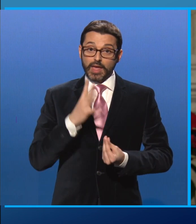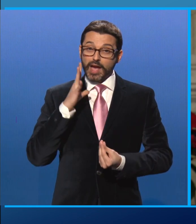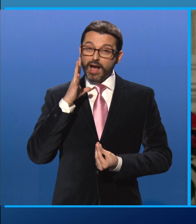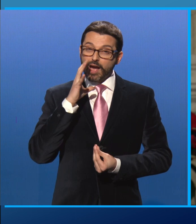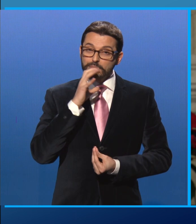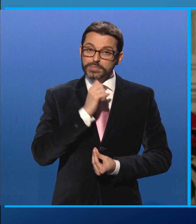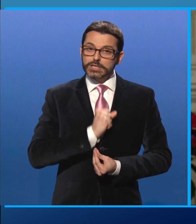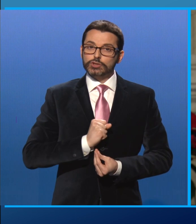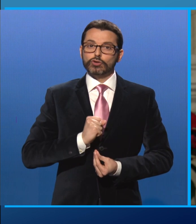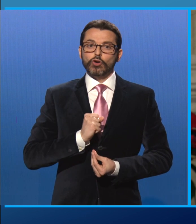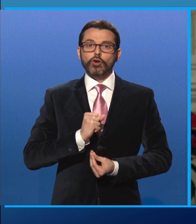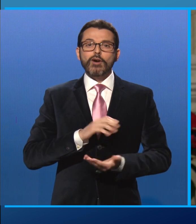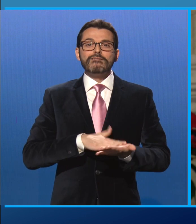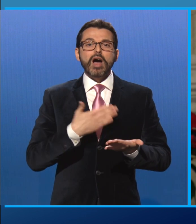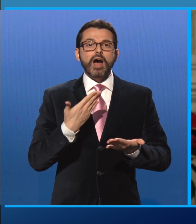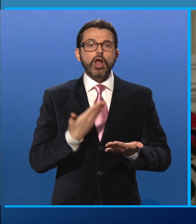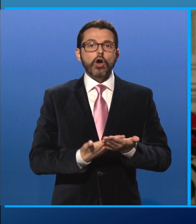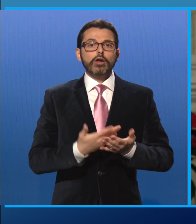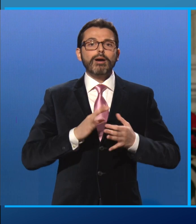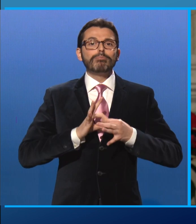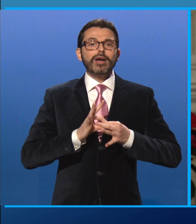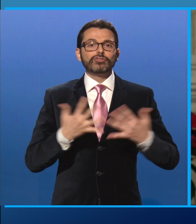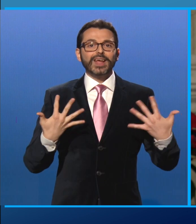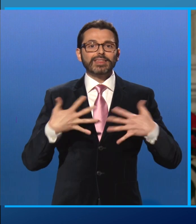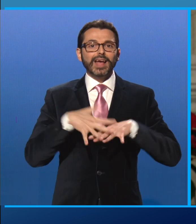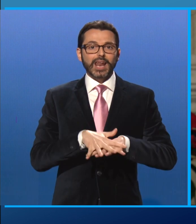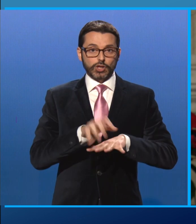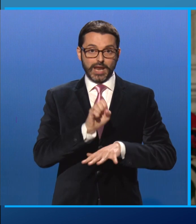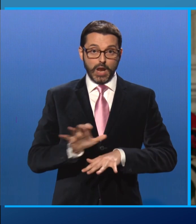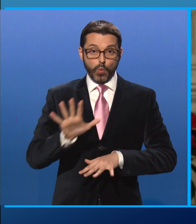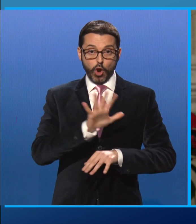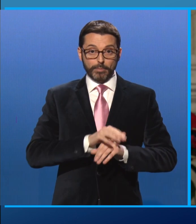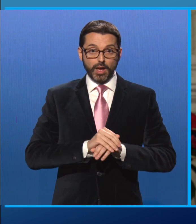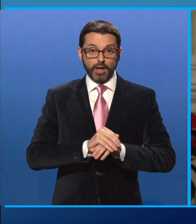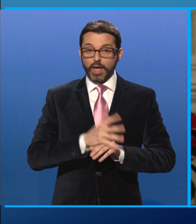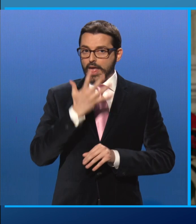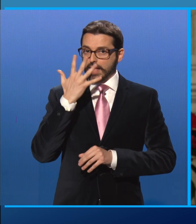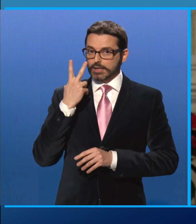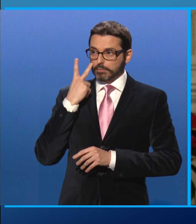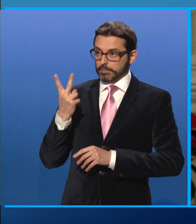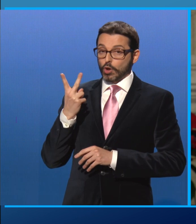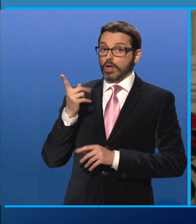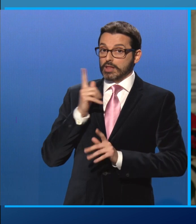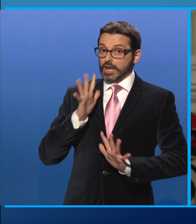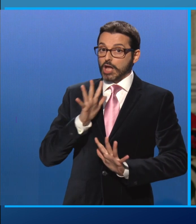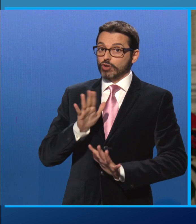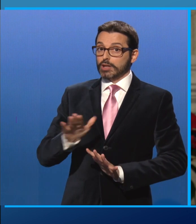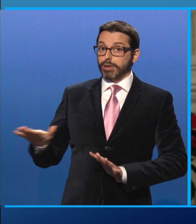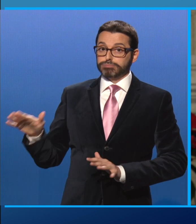il valore della pacifica integrazione europea di fronte alla tragedia dei bambini di Aleppo, alle migliaia di persone